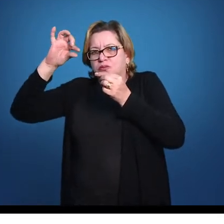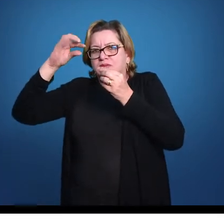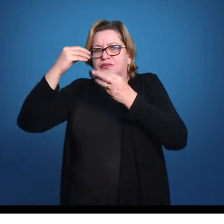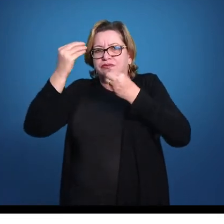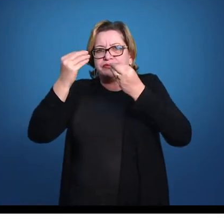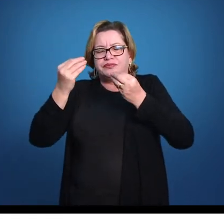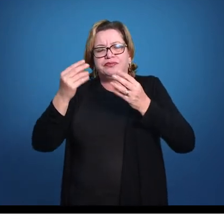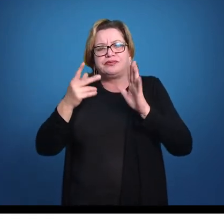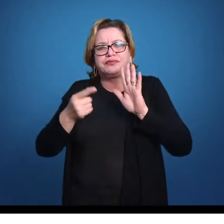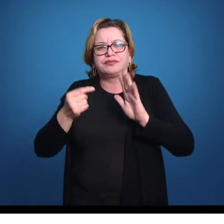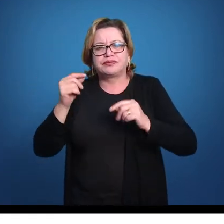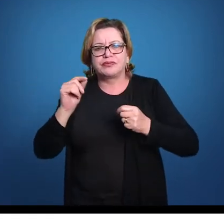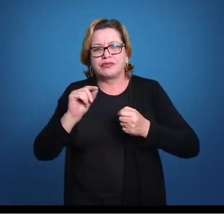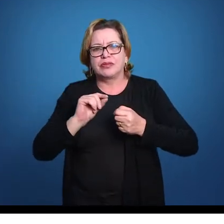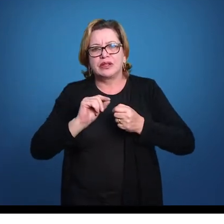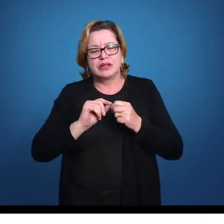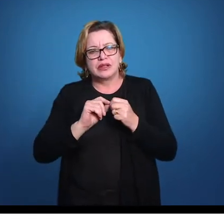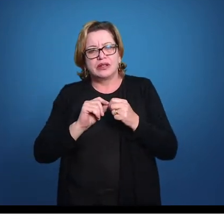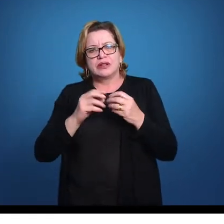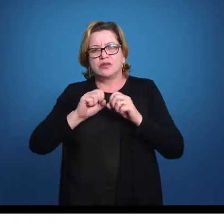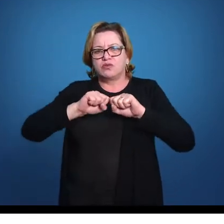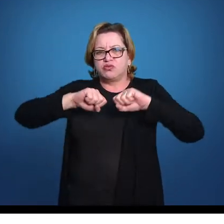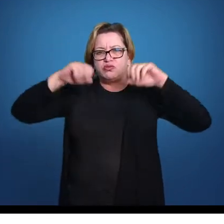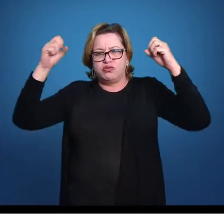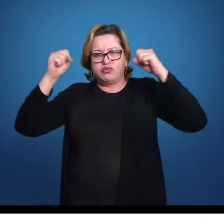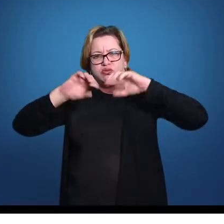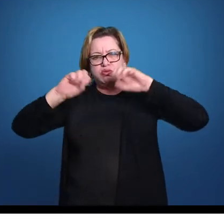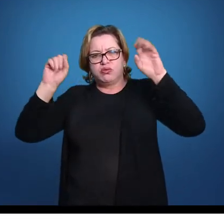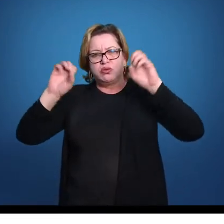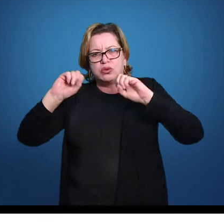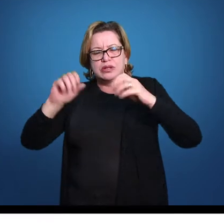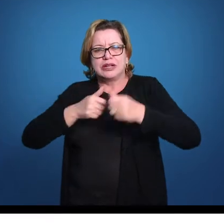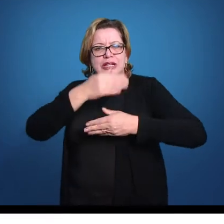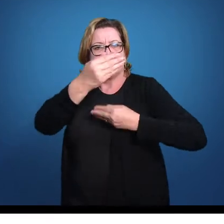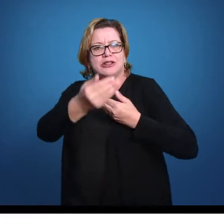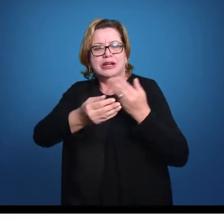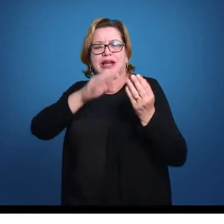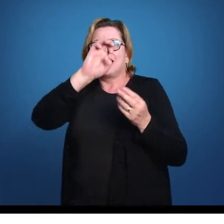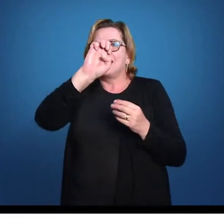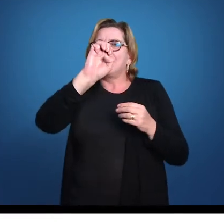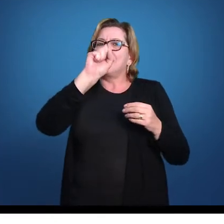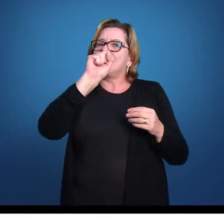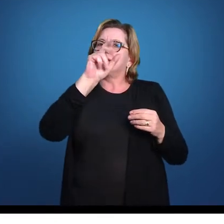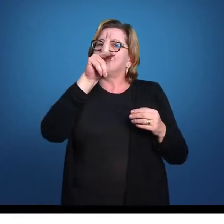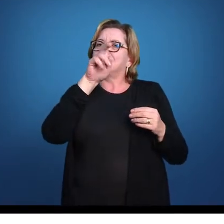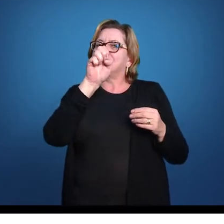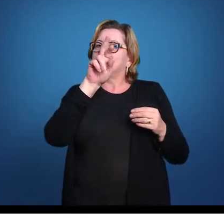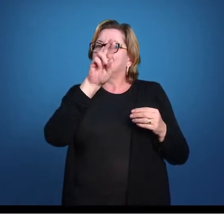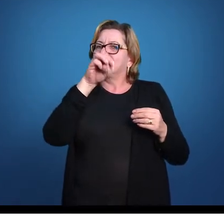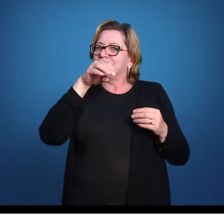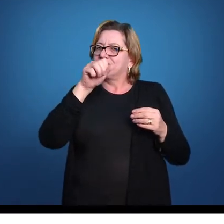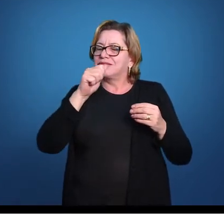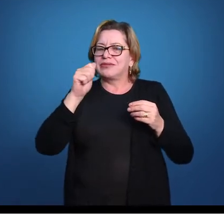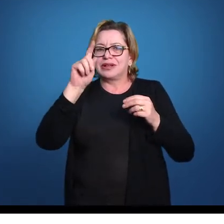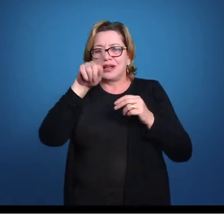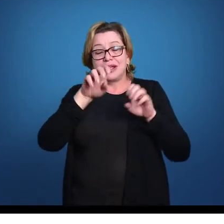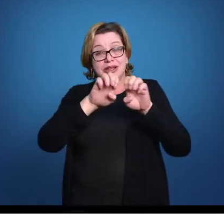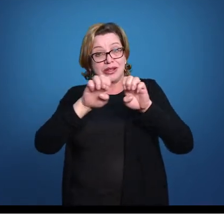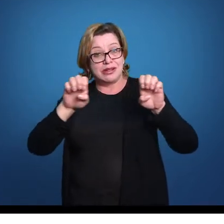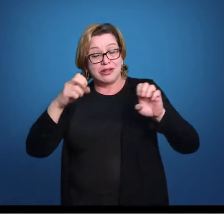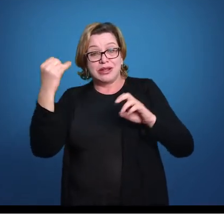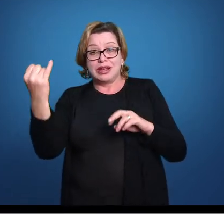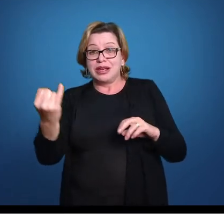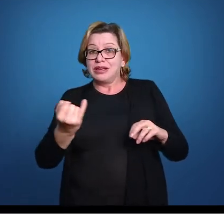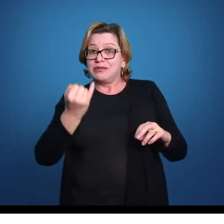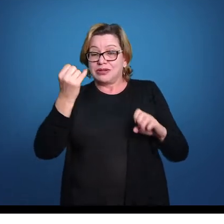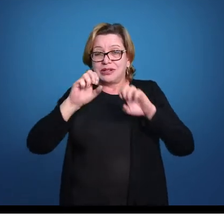canal de passagem do esperma do corpo do macho pro corpo da fêmea, então, né? Então essa é uma estrutura importante que aparece aí